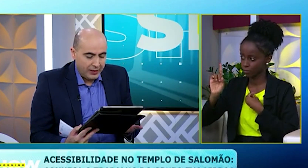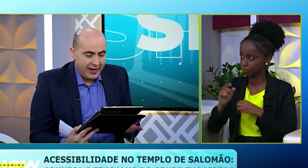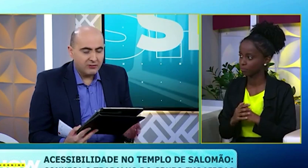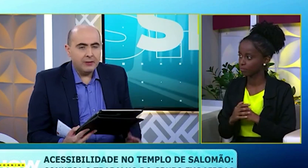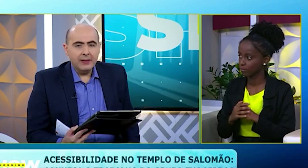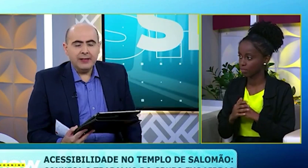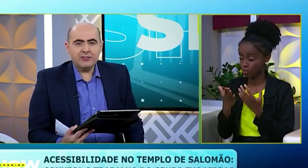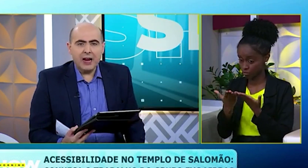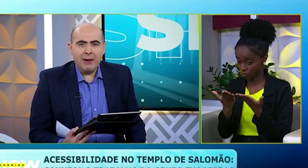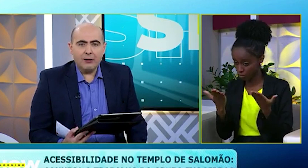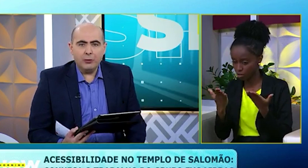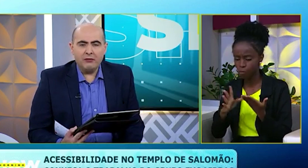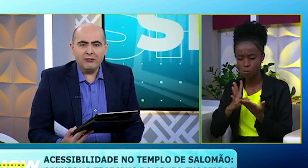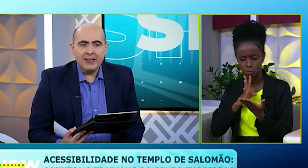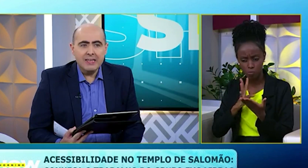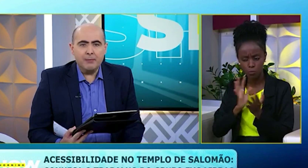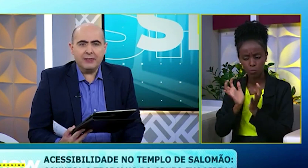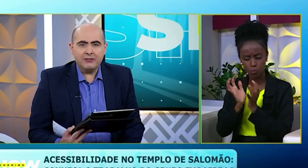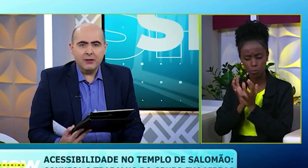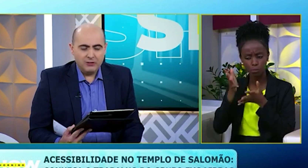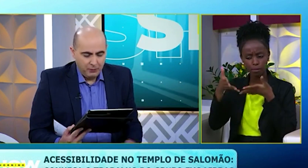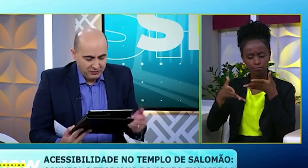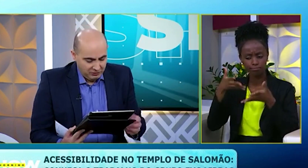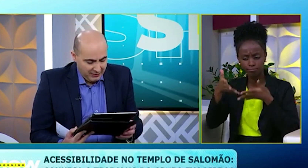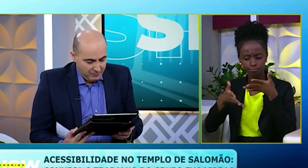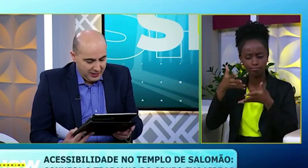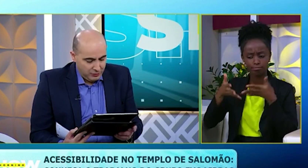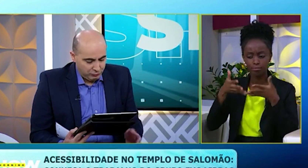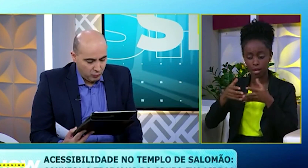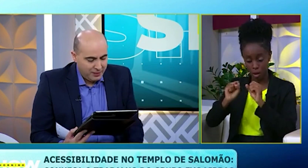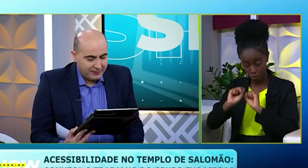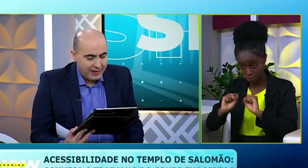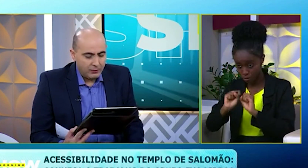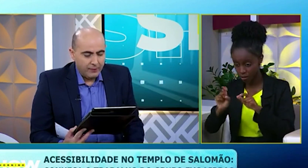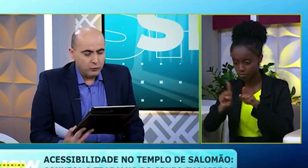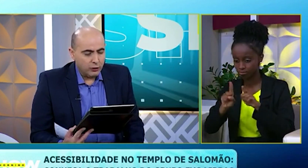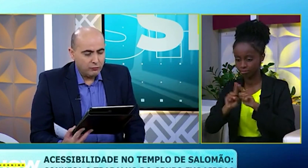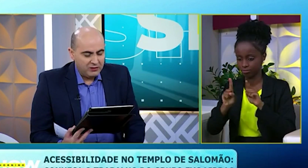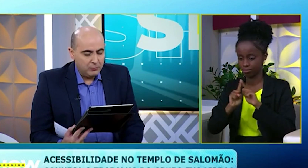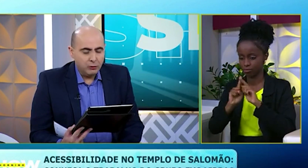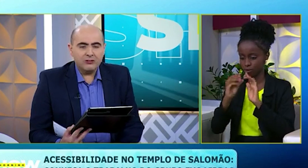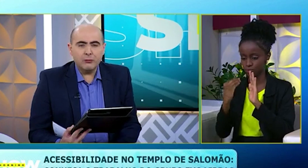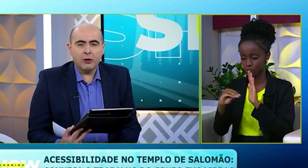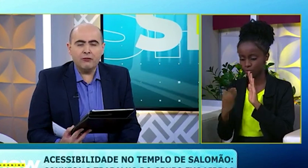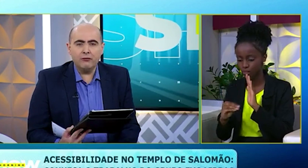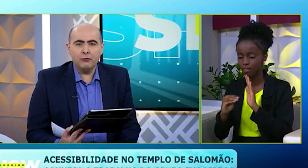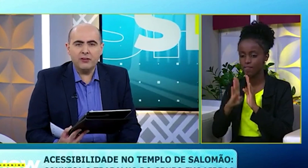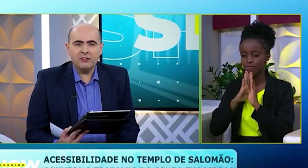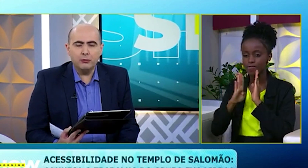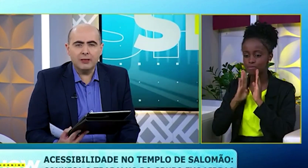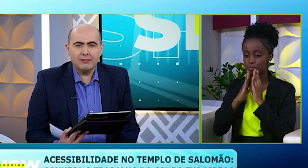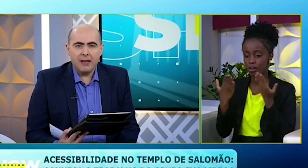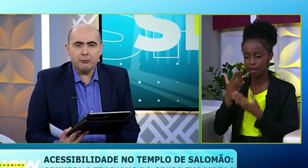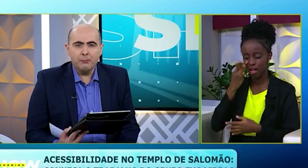conhece esse trabalho do EVG Libras, você pode deixar também ali o seu comentário no nosso Facebook. Estamos ao vivo